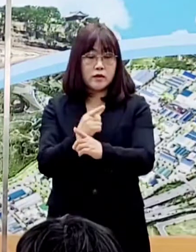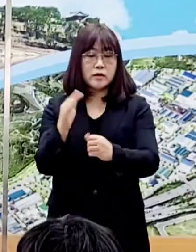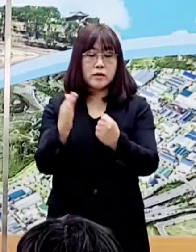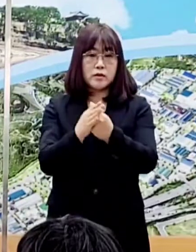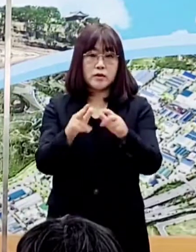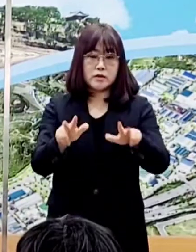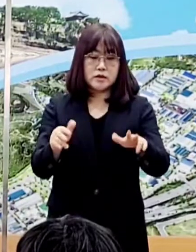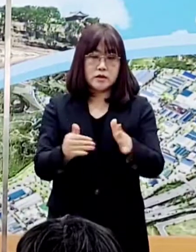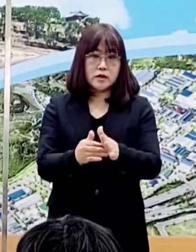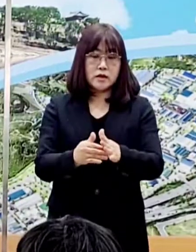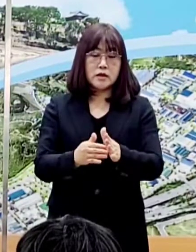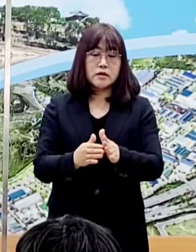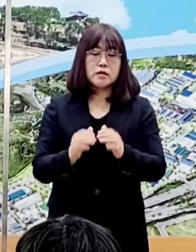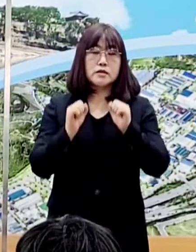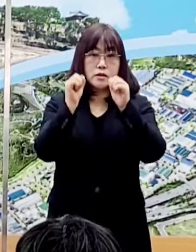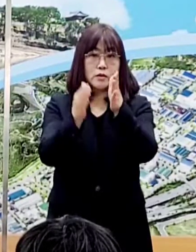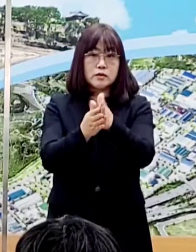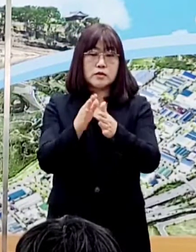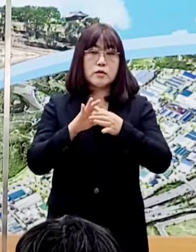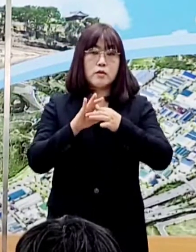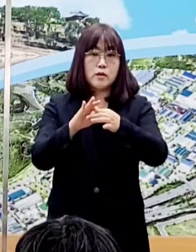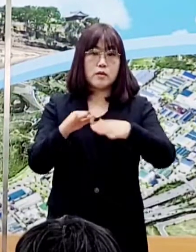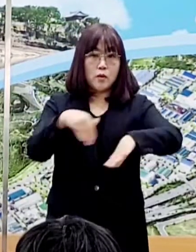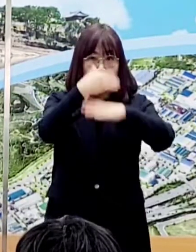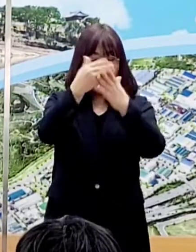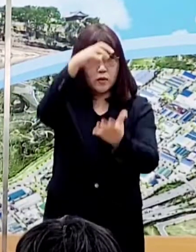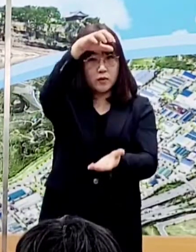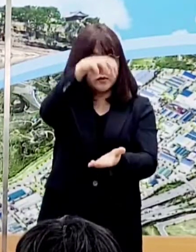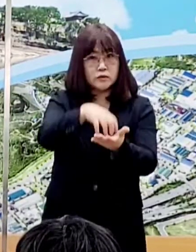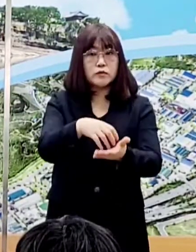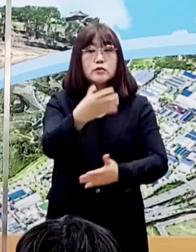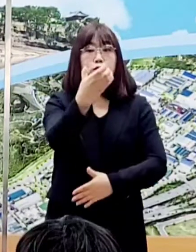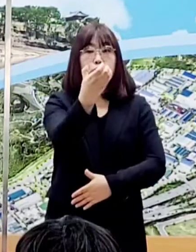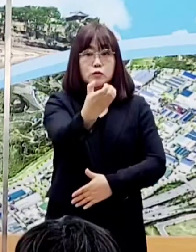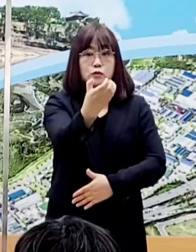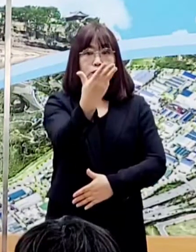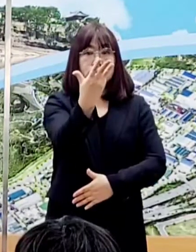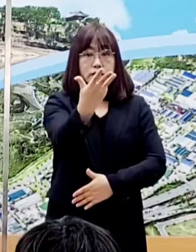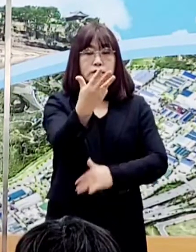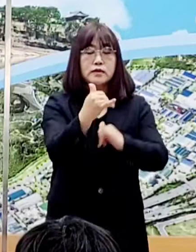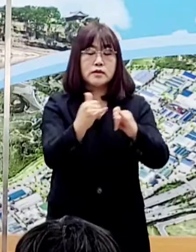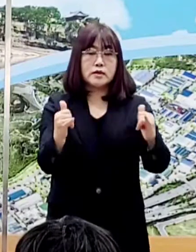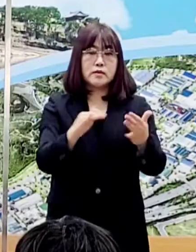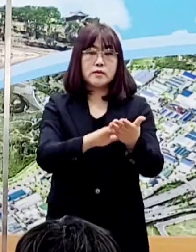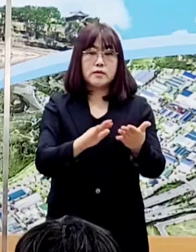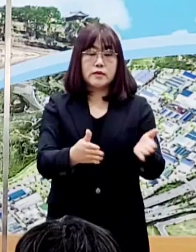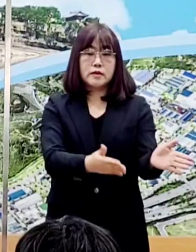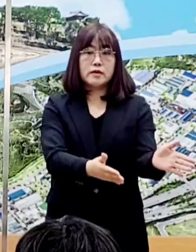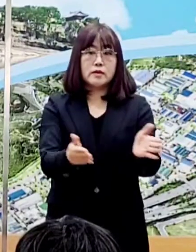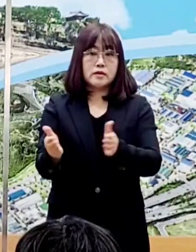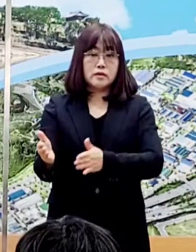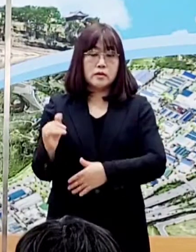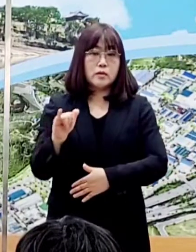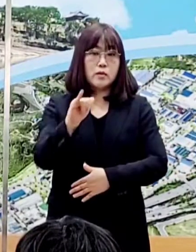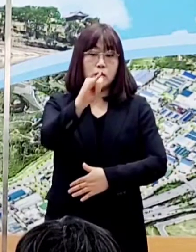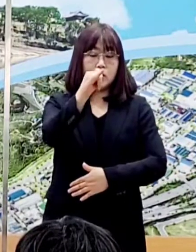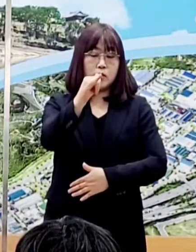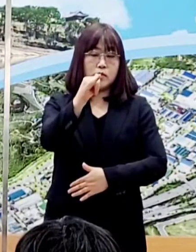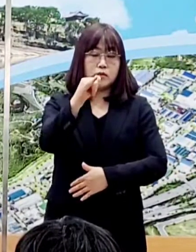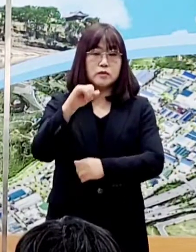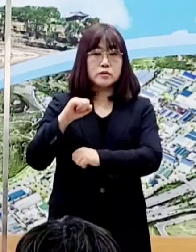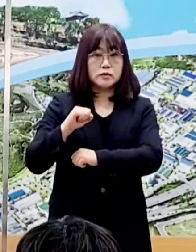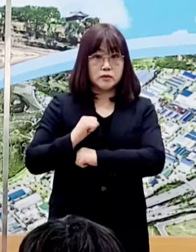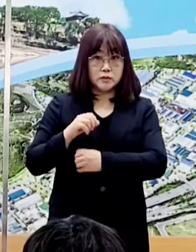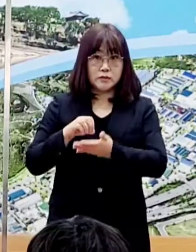관내 실내체육시설 관련 확진자는 모두 98명입니다. 다음은 공군교육사